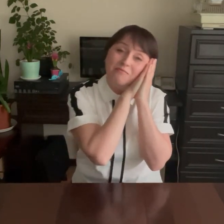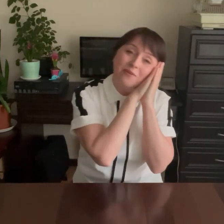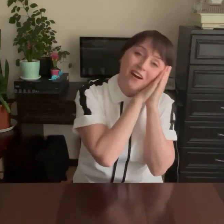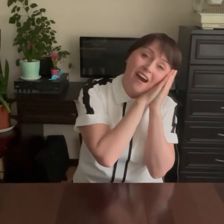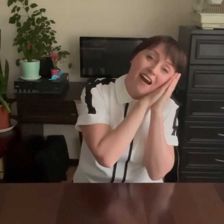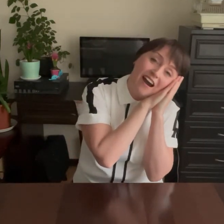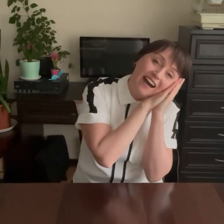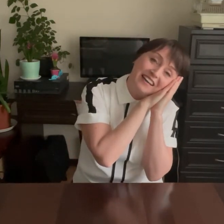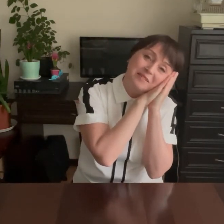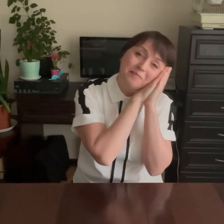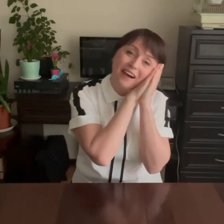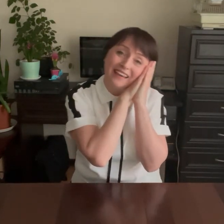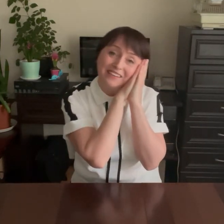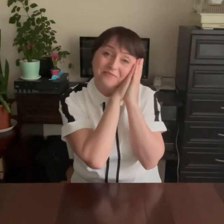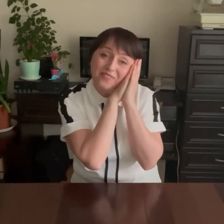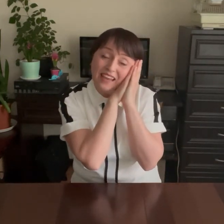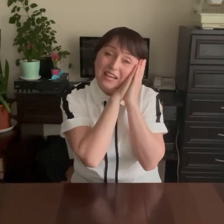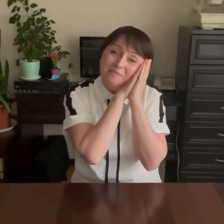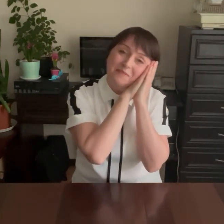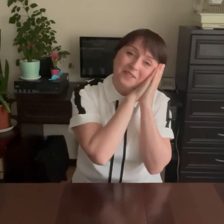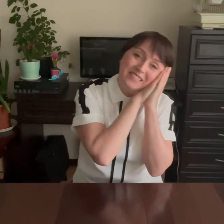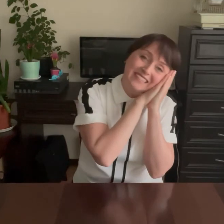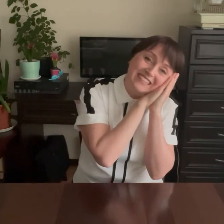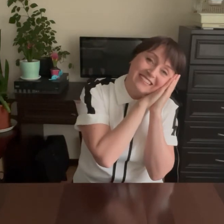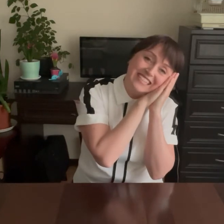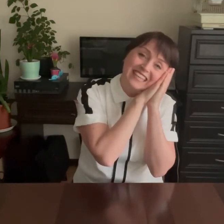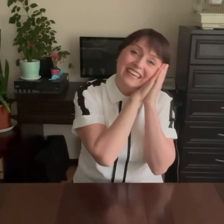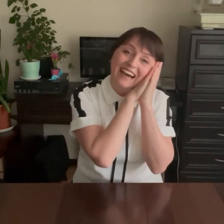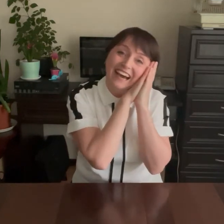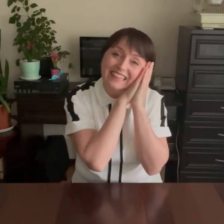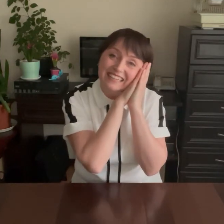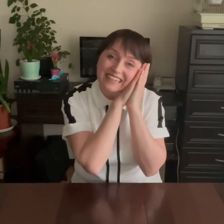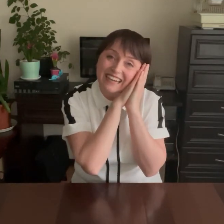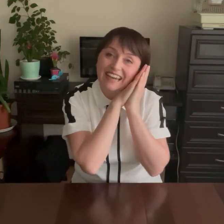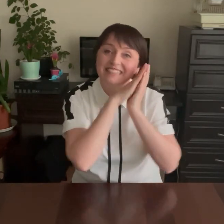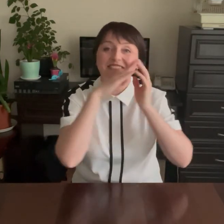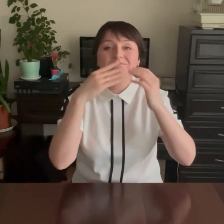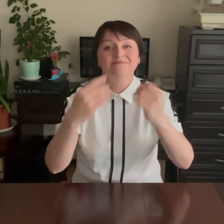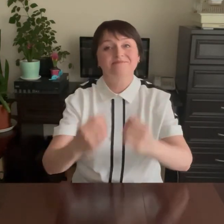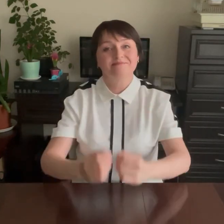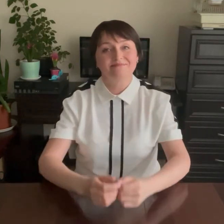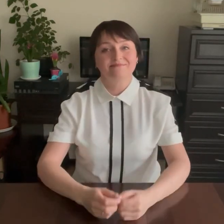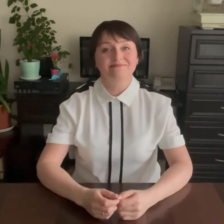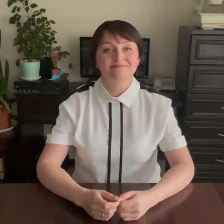Бай-бай! Будут ручки отдыхать!-бай! следует...